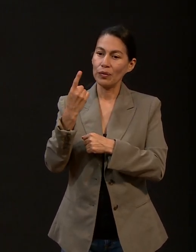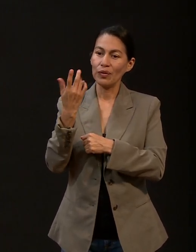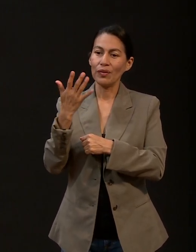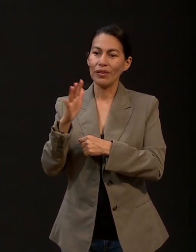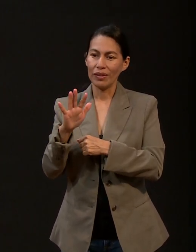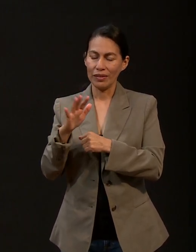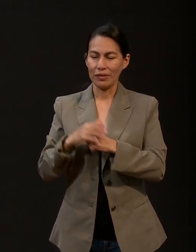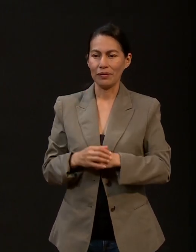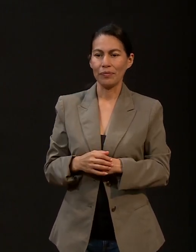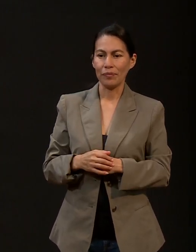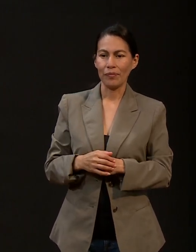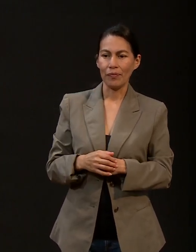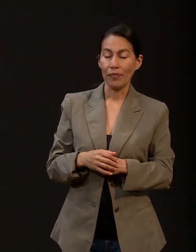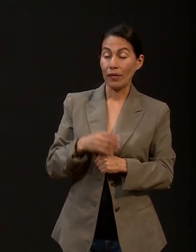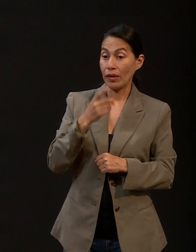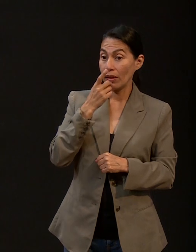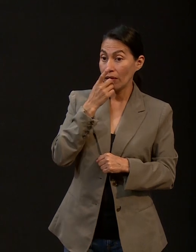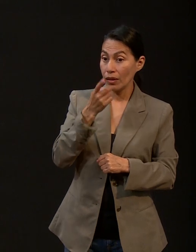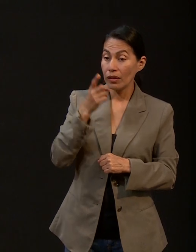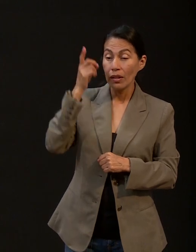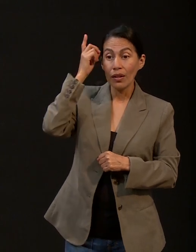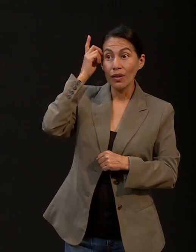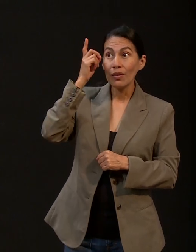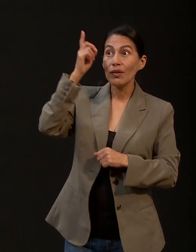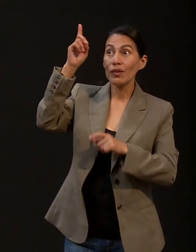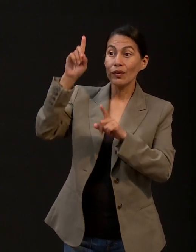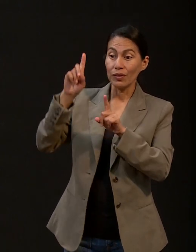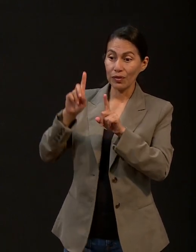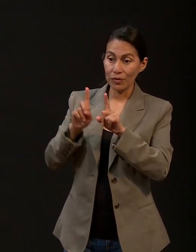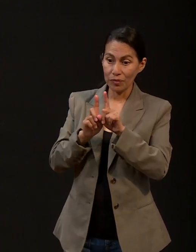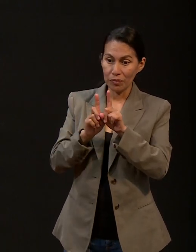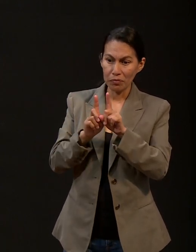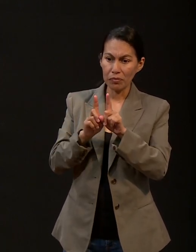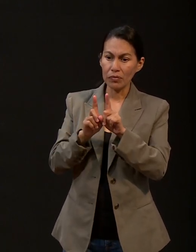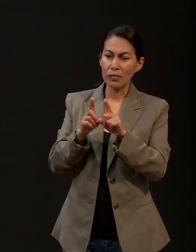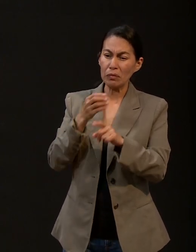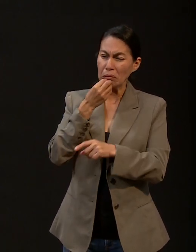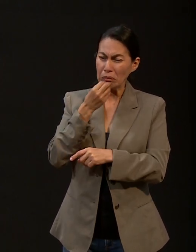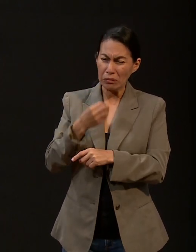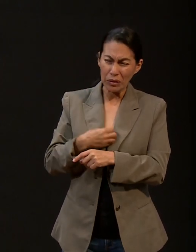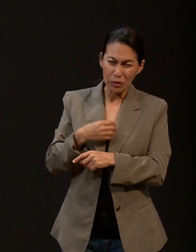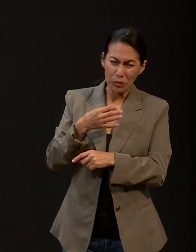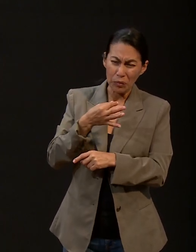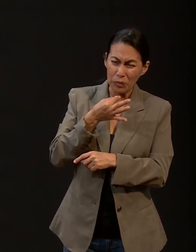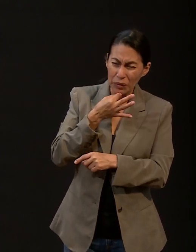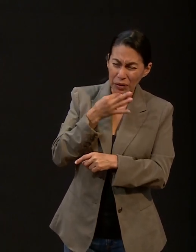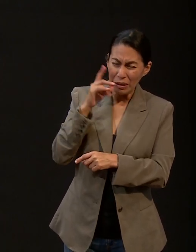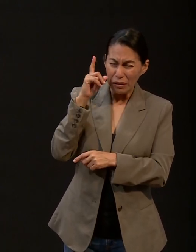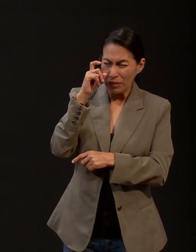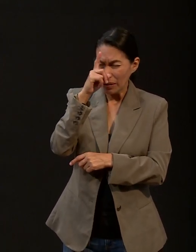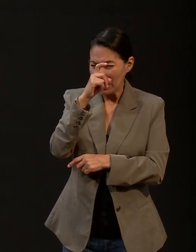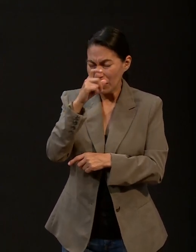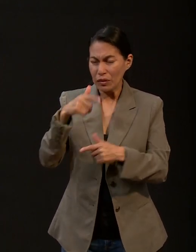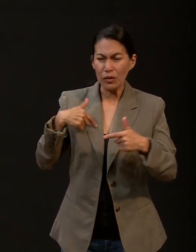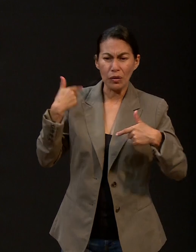donde nos dice que Dios va a estar a nuestro lado, aun en los momentos difíciles o en los momentos de gozo,